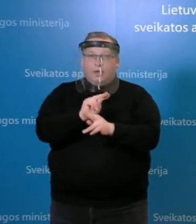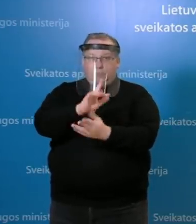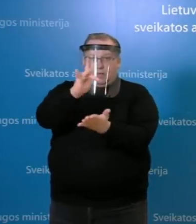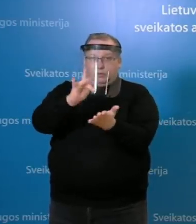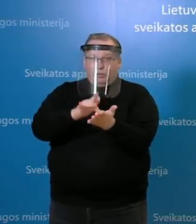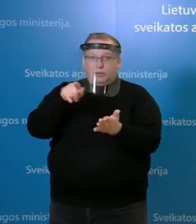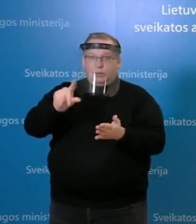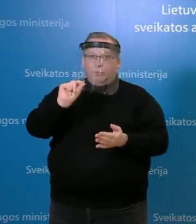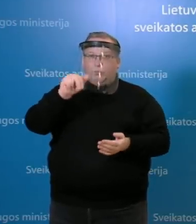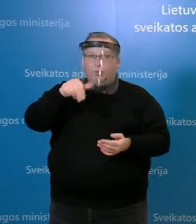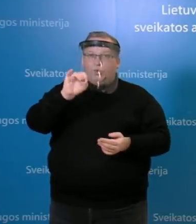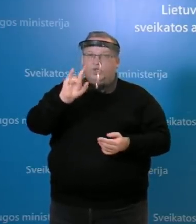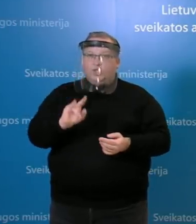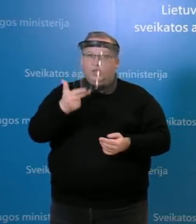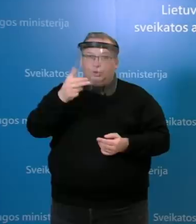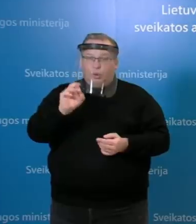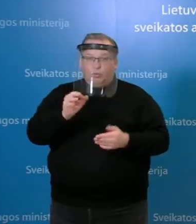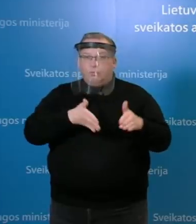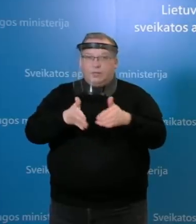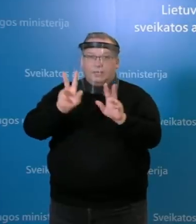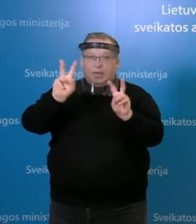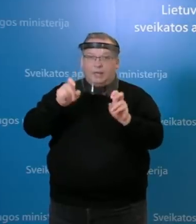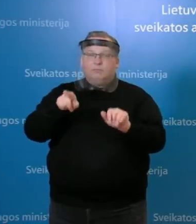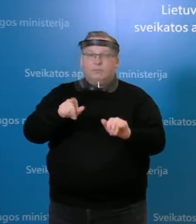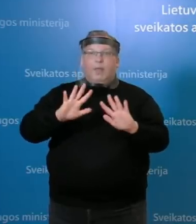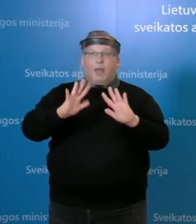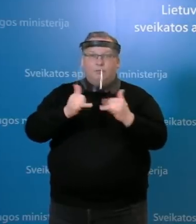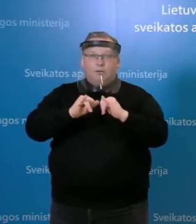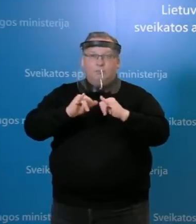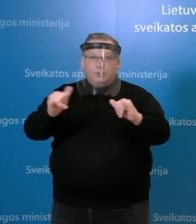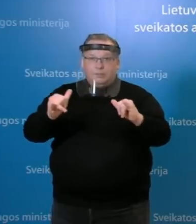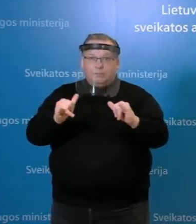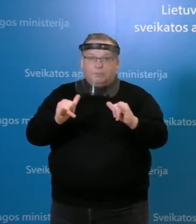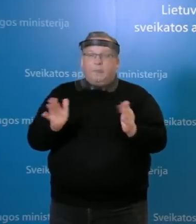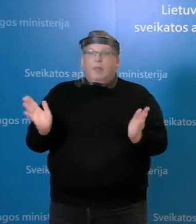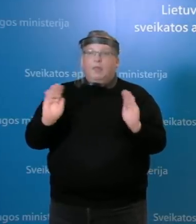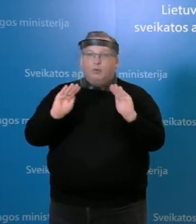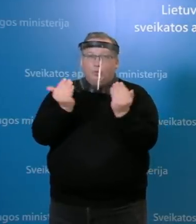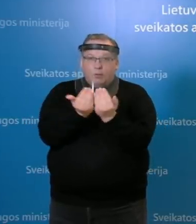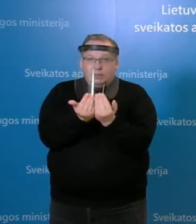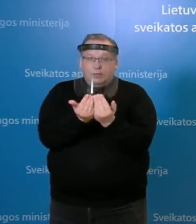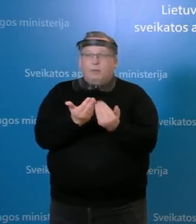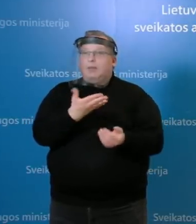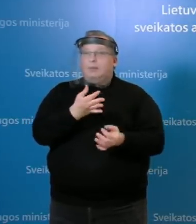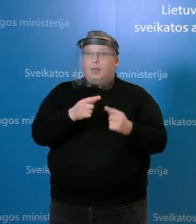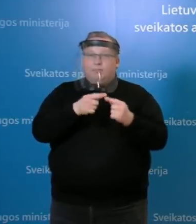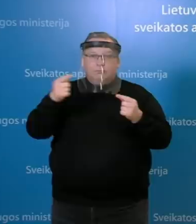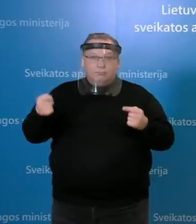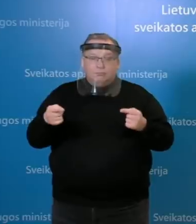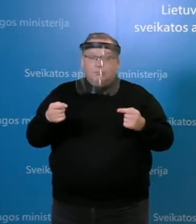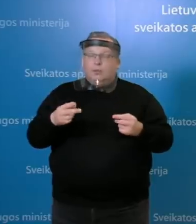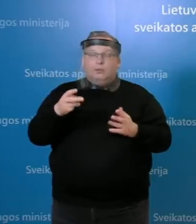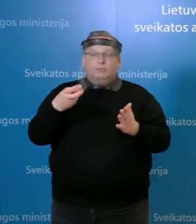centre pušyno kelias, tačiau atvejai tęsiasi vis dėl to inkubacinis periodas dar nėra pasibaigęs ir